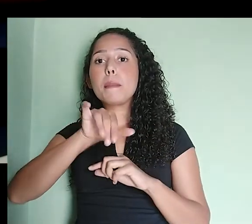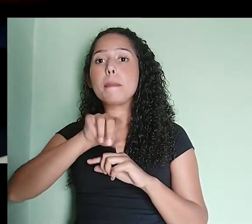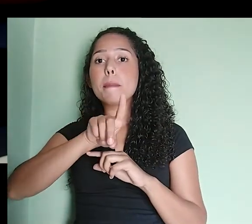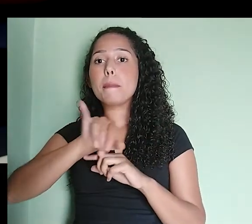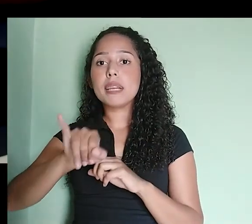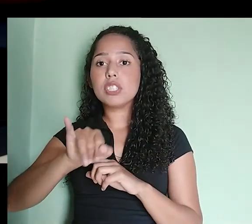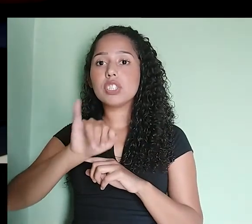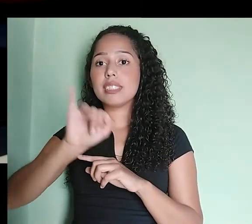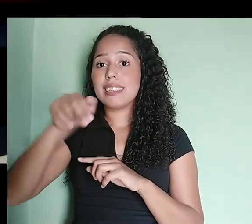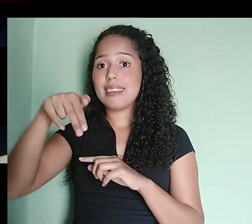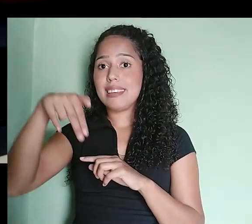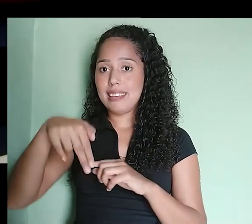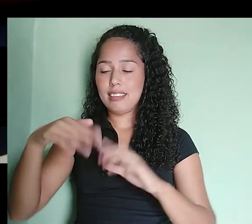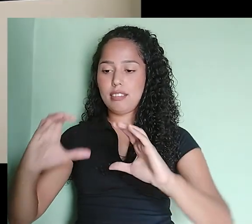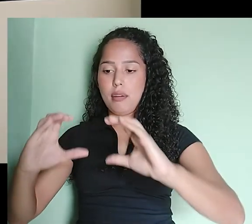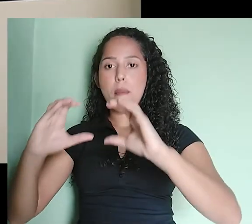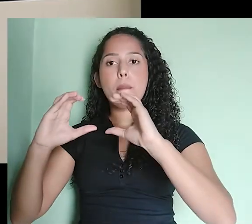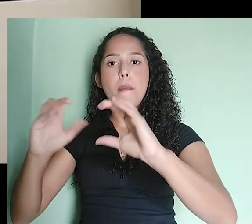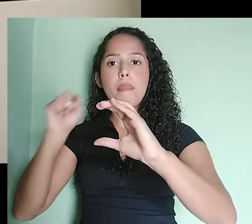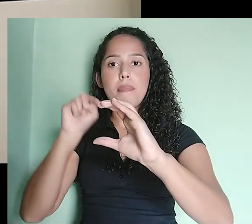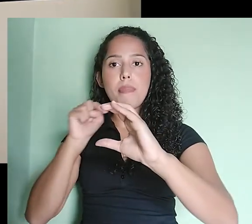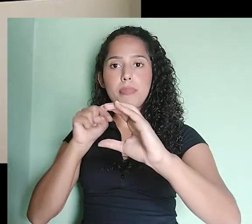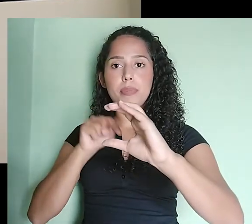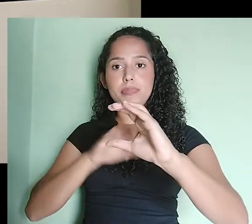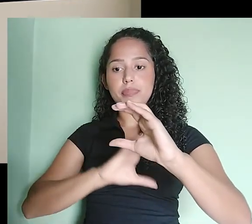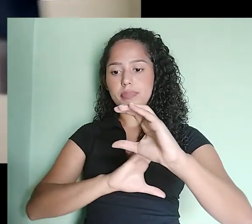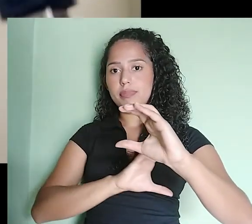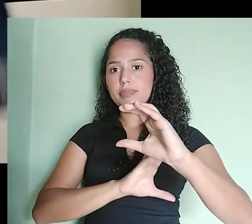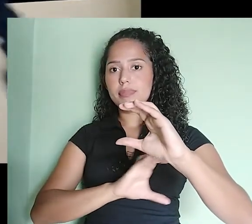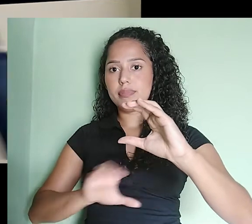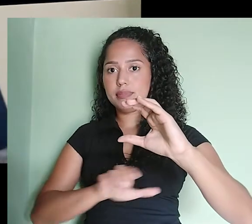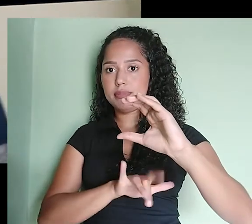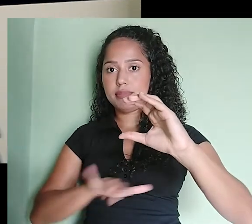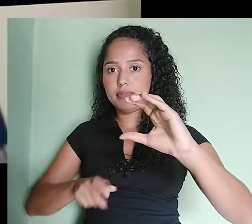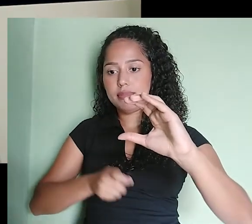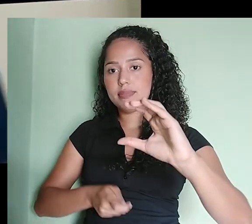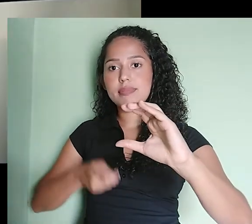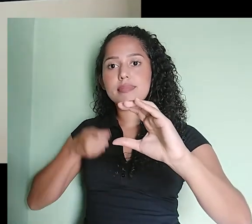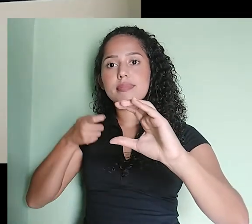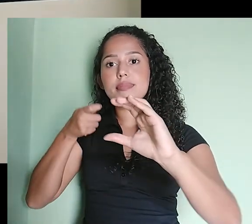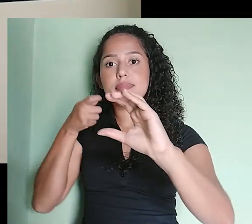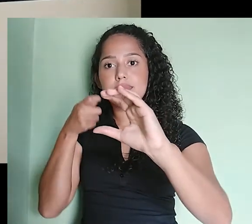Da minha placa de áudio. Ou, eu posso retirar essa conexão.